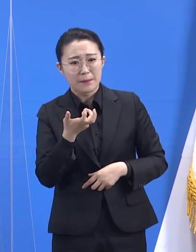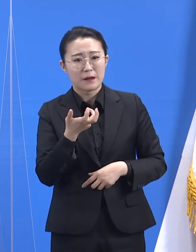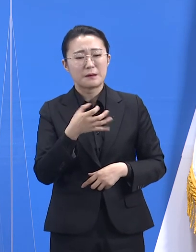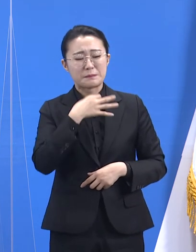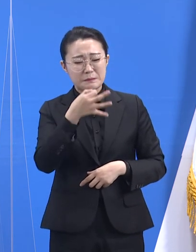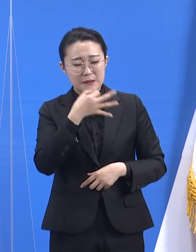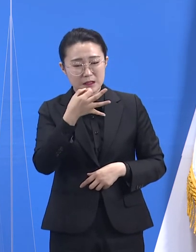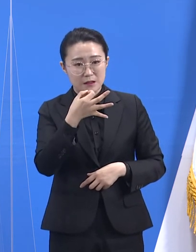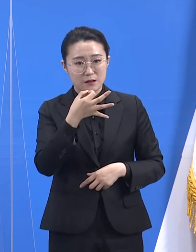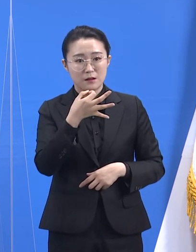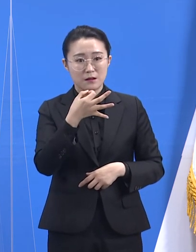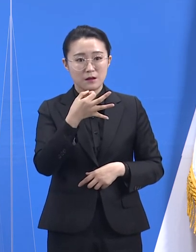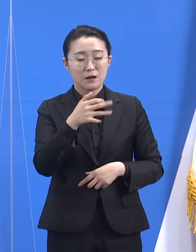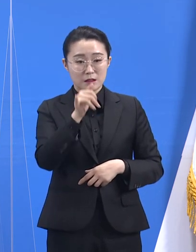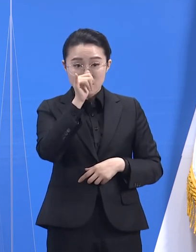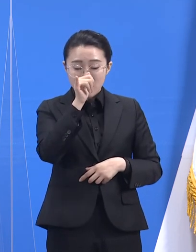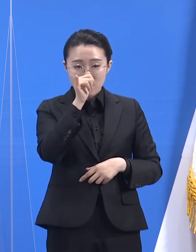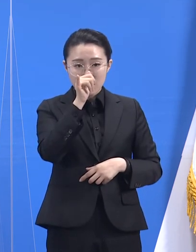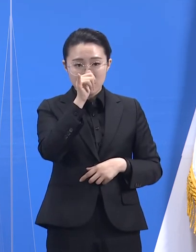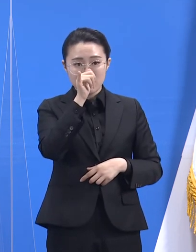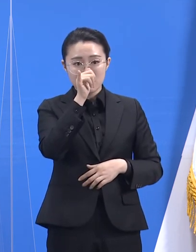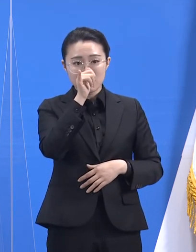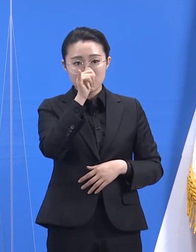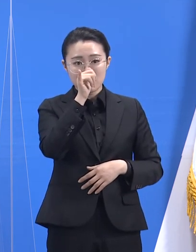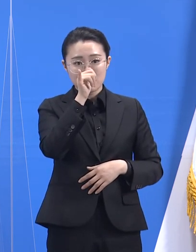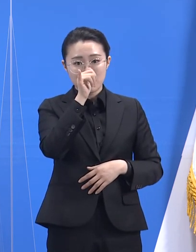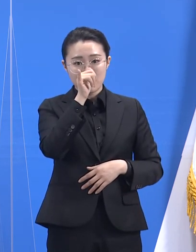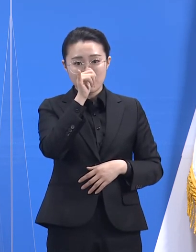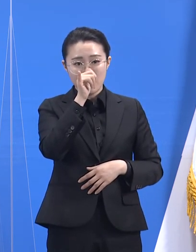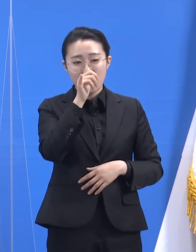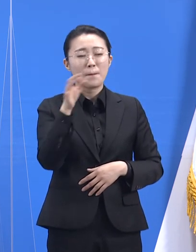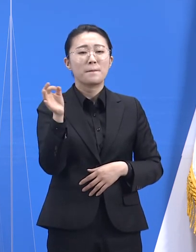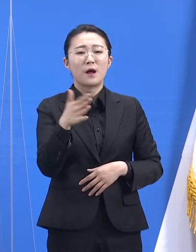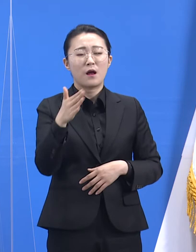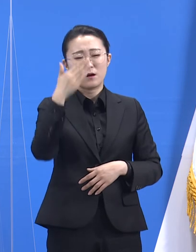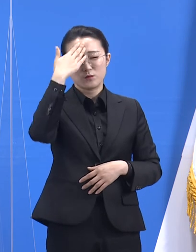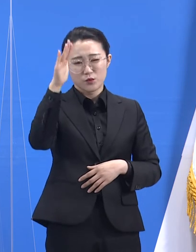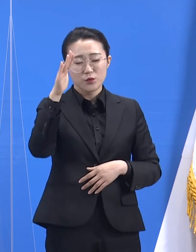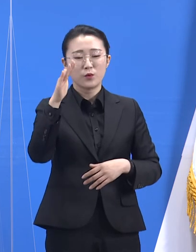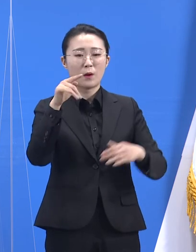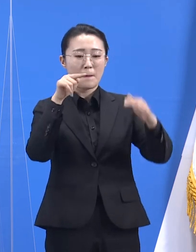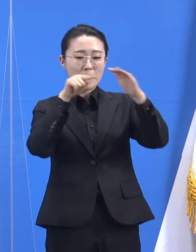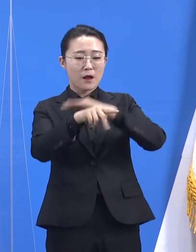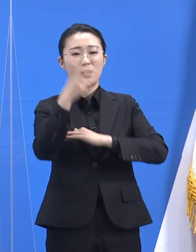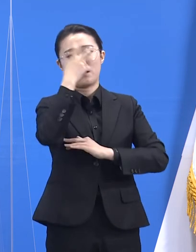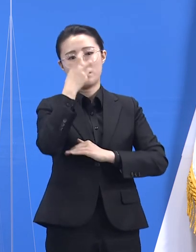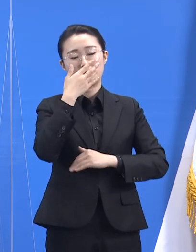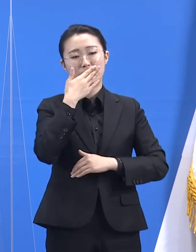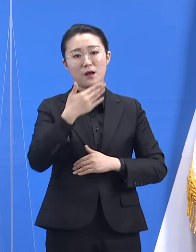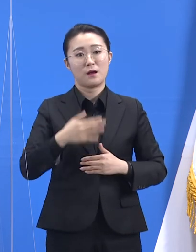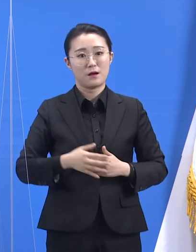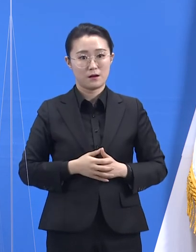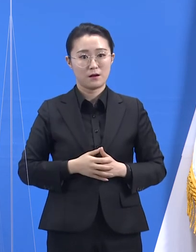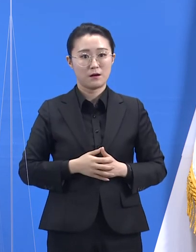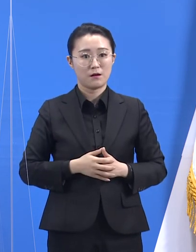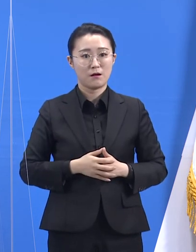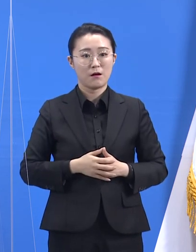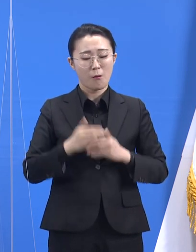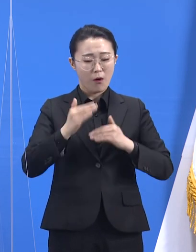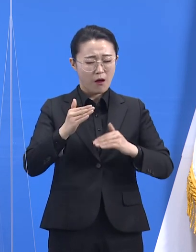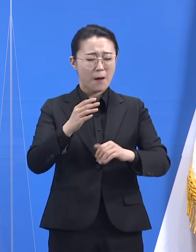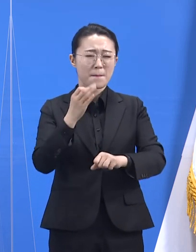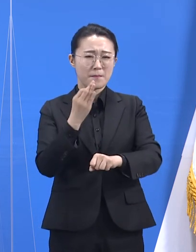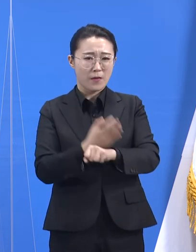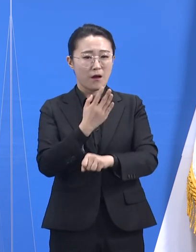새로 느끼게 된다면, 비용 부담 없이 검사기간을 방문해 주십시오. 절차도 간소하고